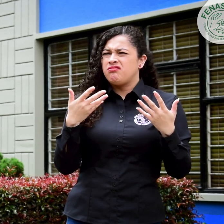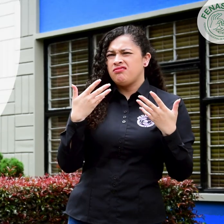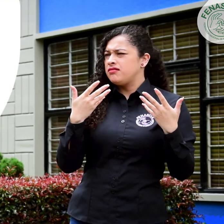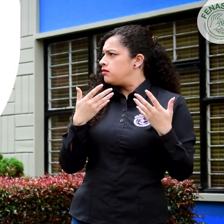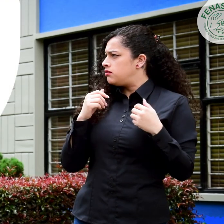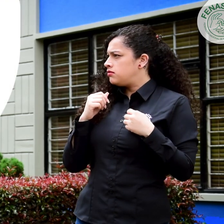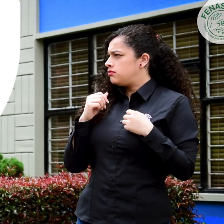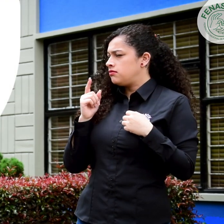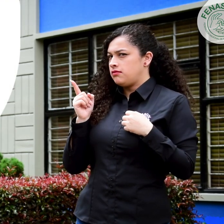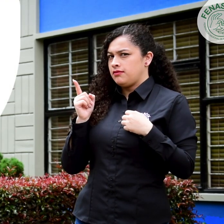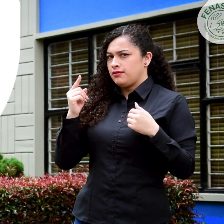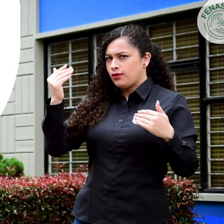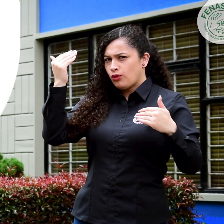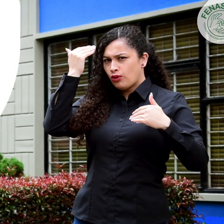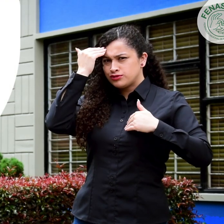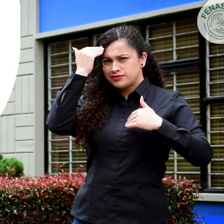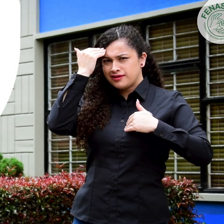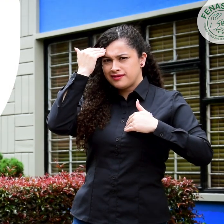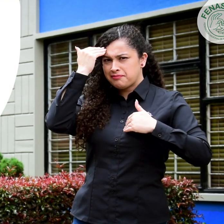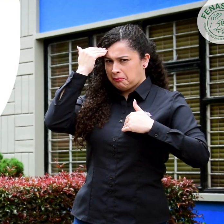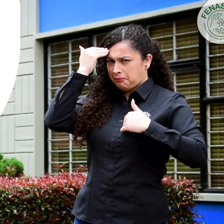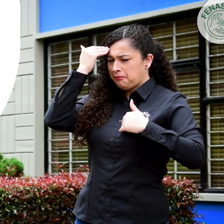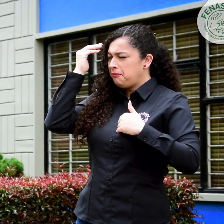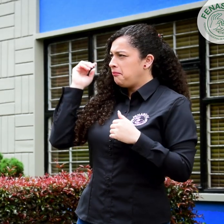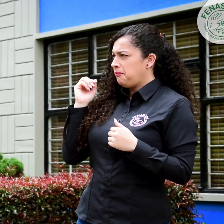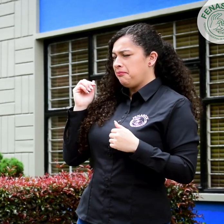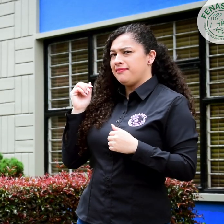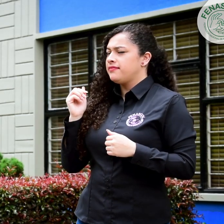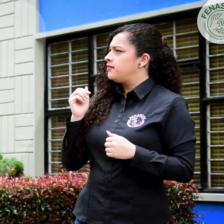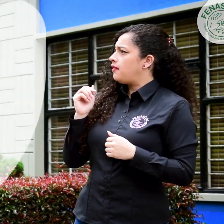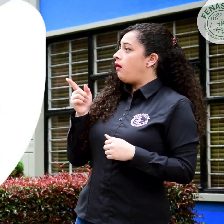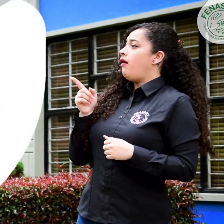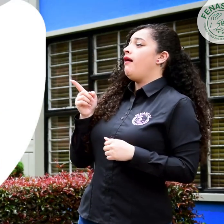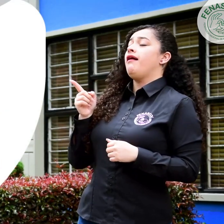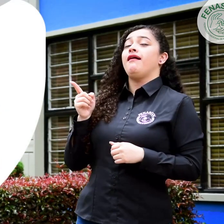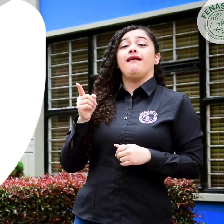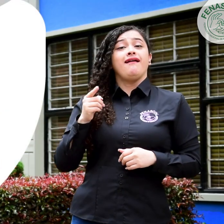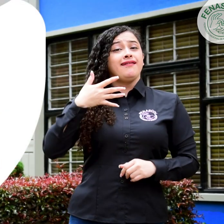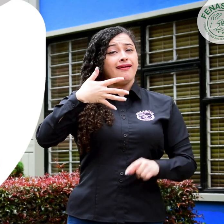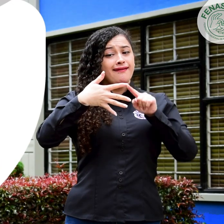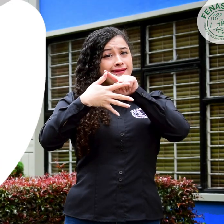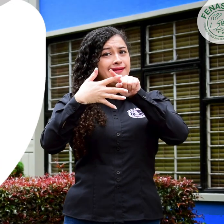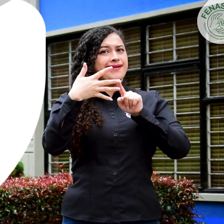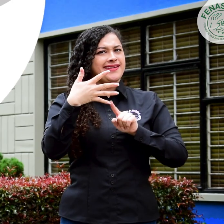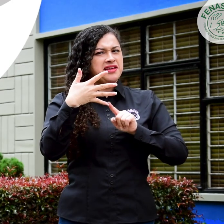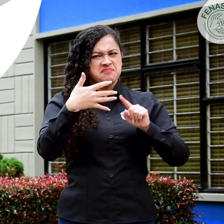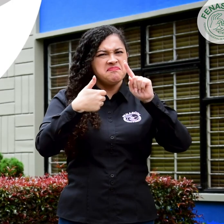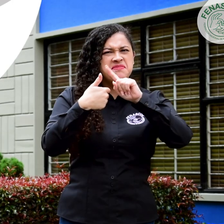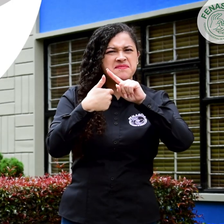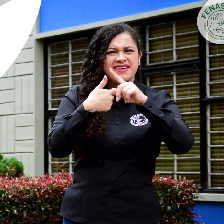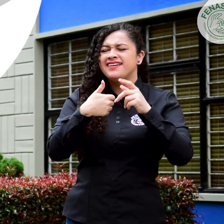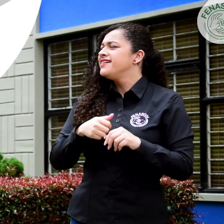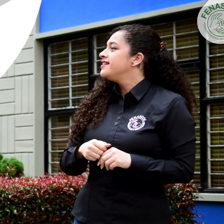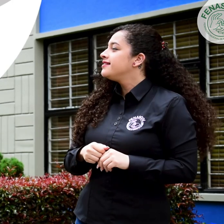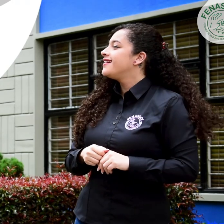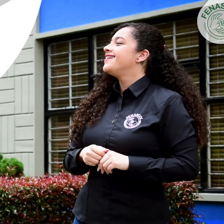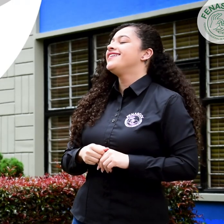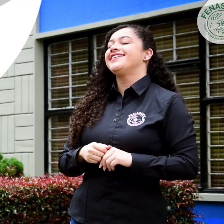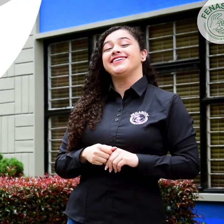Oh, aborda la toma de conciencia, hmm, en torno a cinco puntos. El primero es la